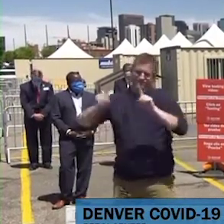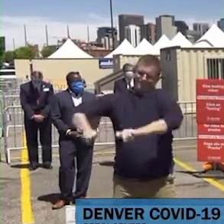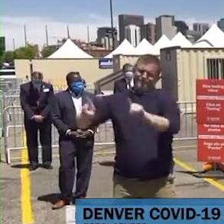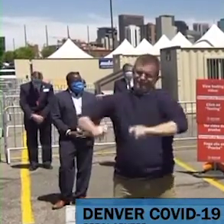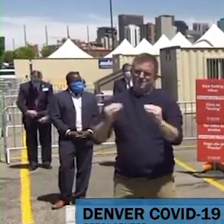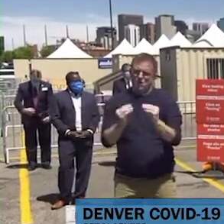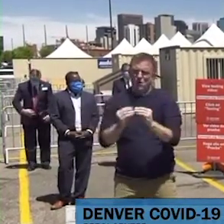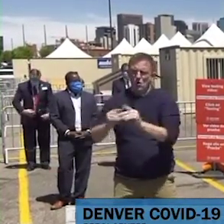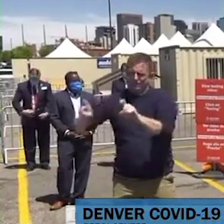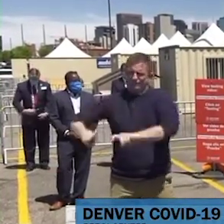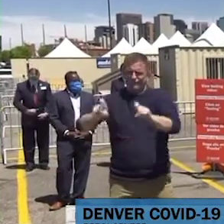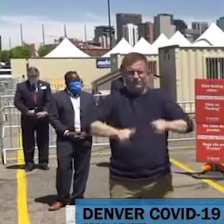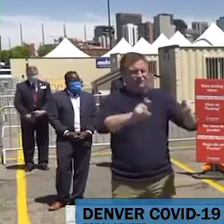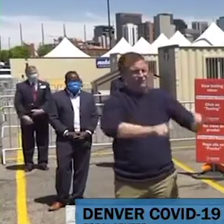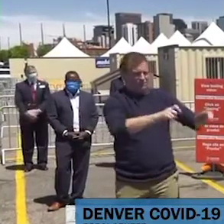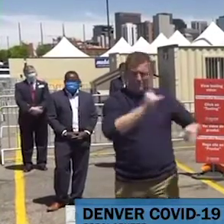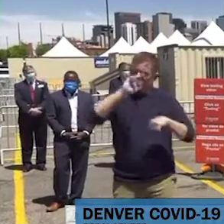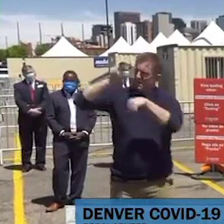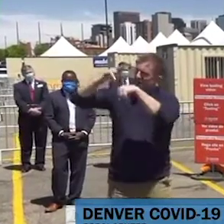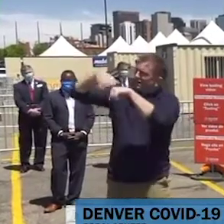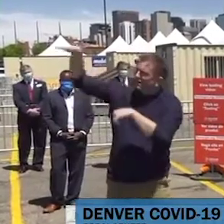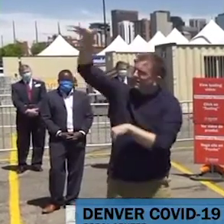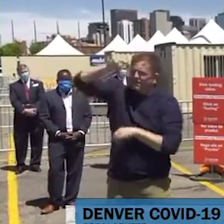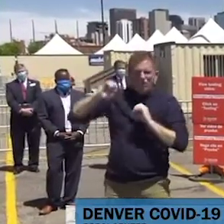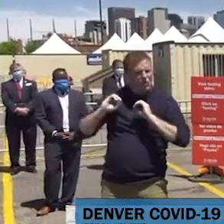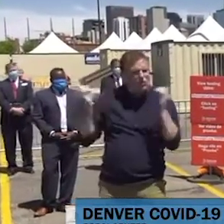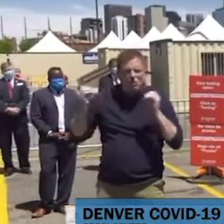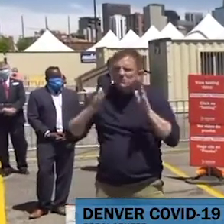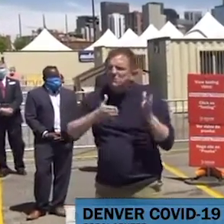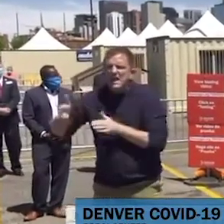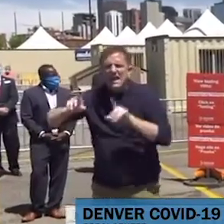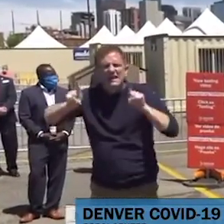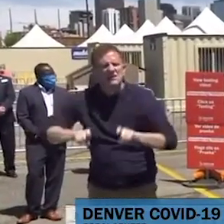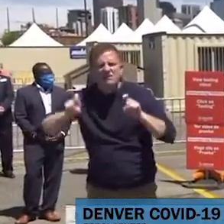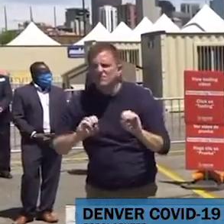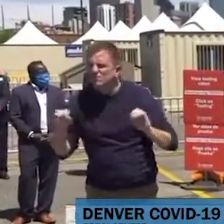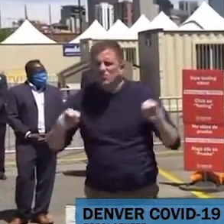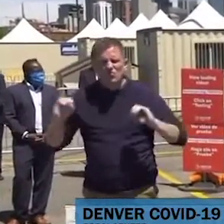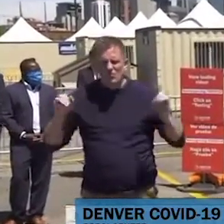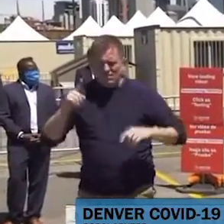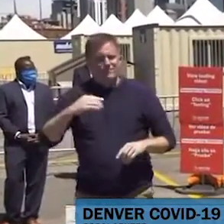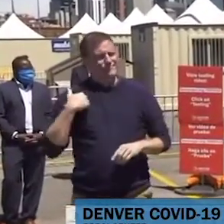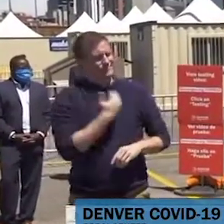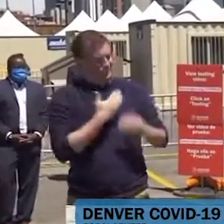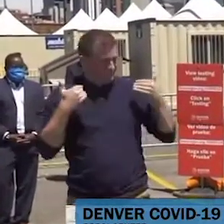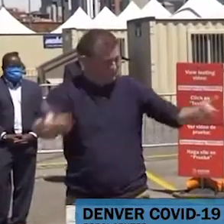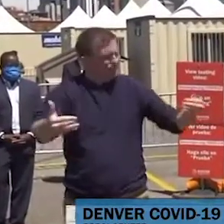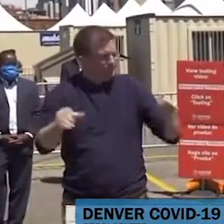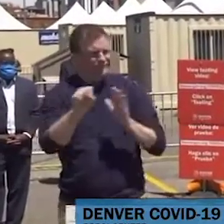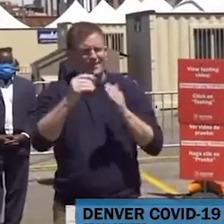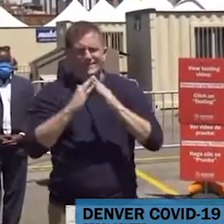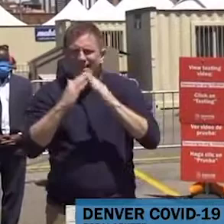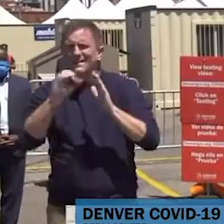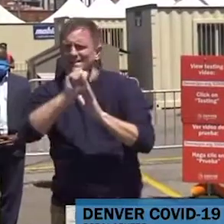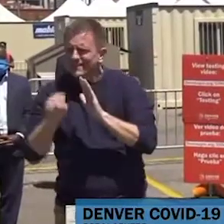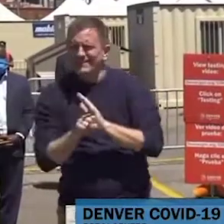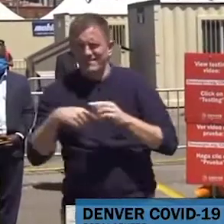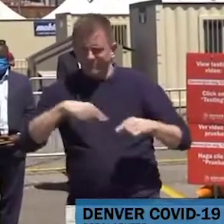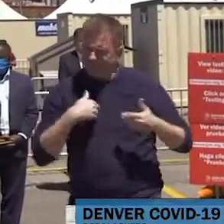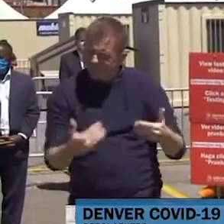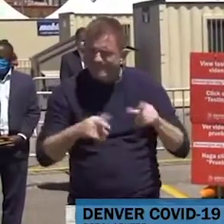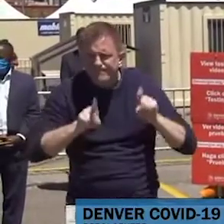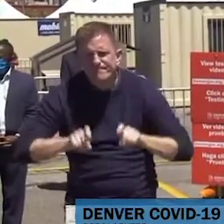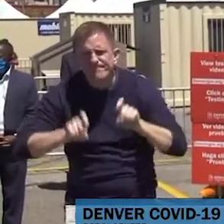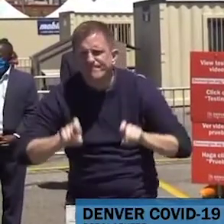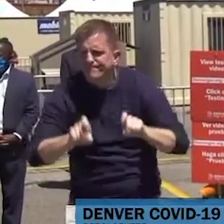las ciudades han cumplido y se han puesto a trabajar muy duro para completar esto. Han trabajado para aumentar las pruebas hasta